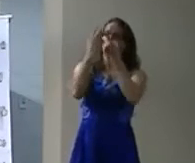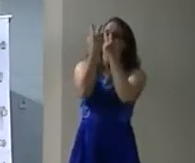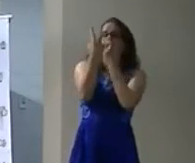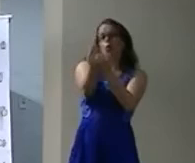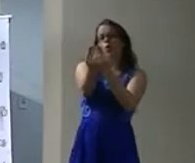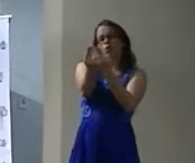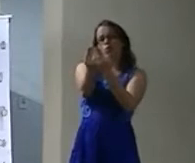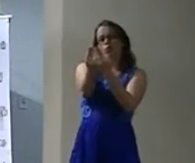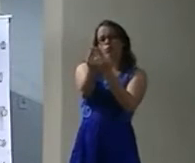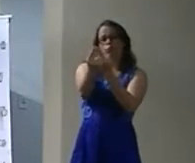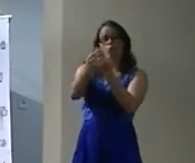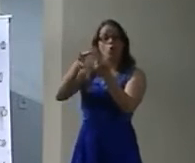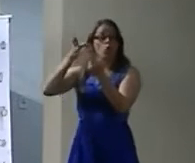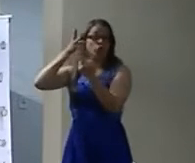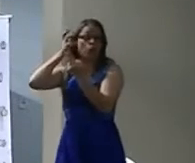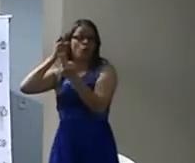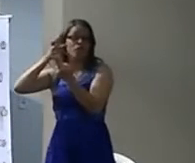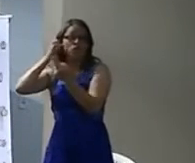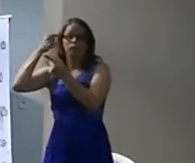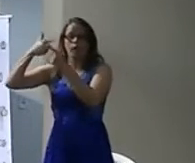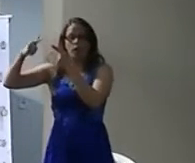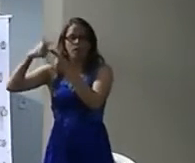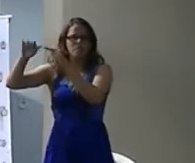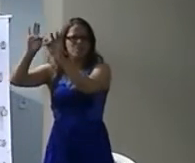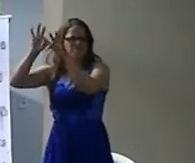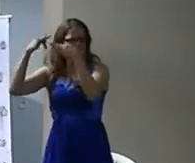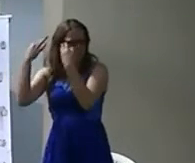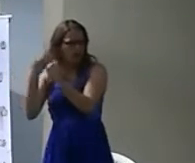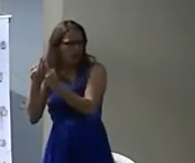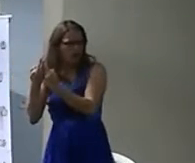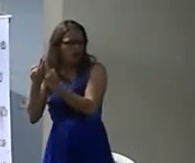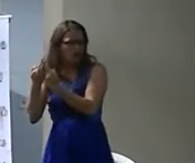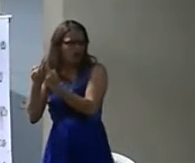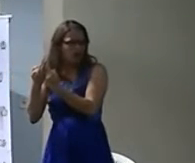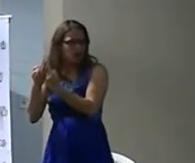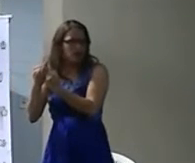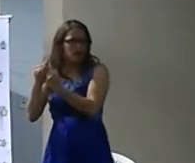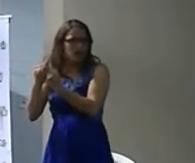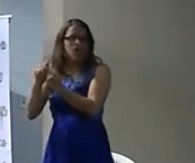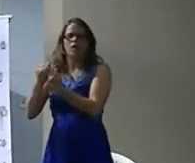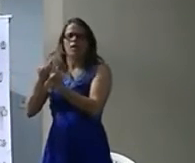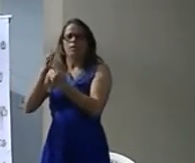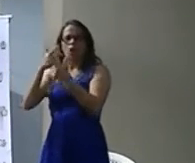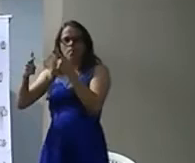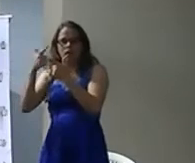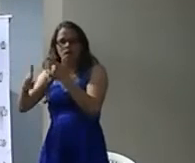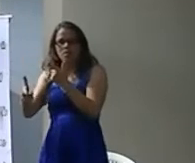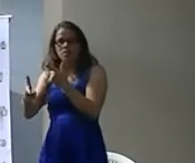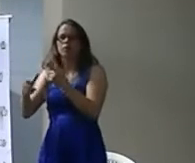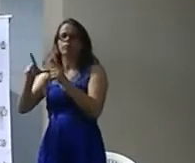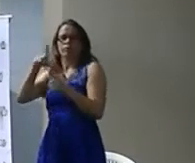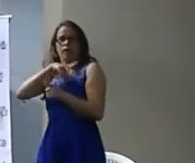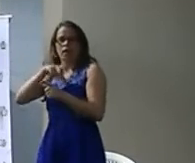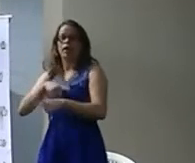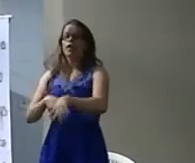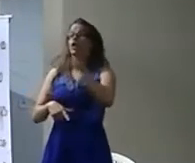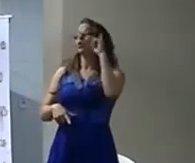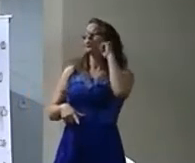entender isso Ah, mas é porque uns aprendem Outros não Esses não Aí fica por isso mesmo? É justamente o que tem que mudar Porque os que